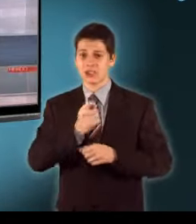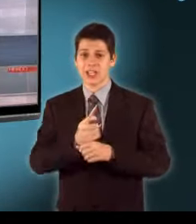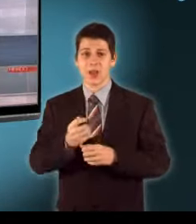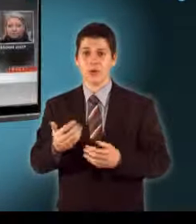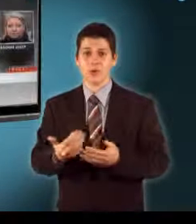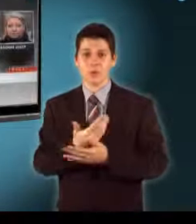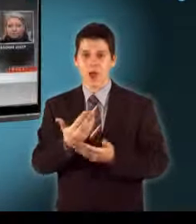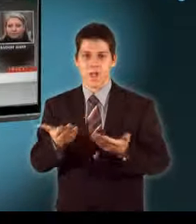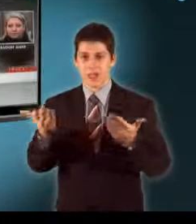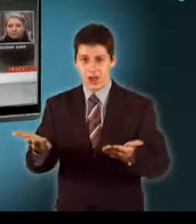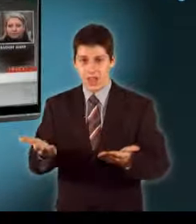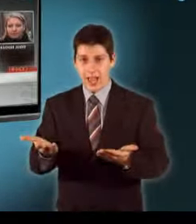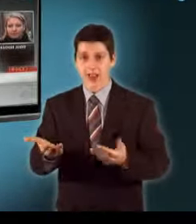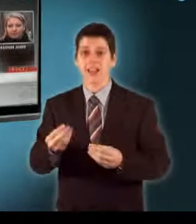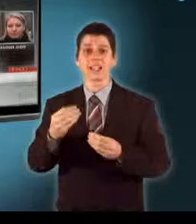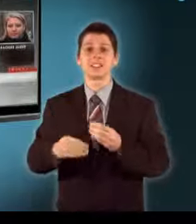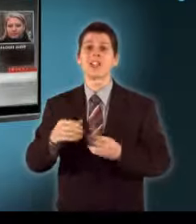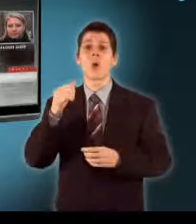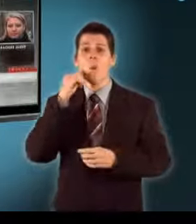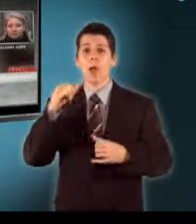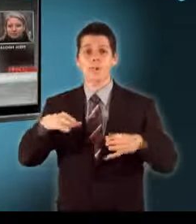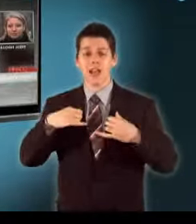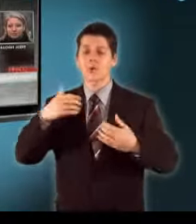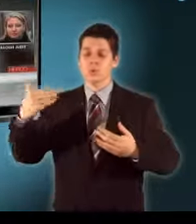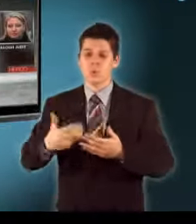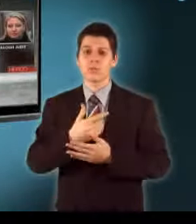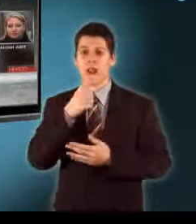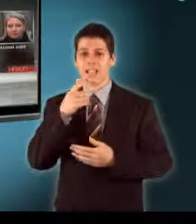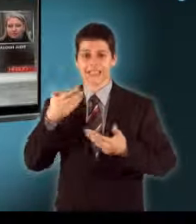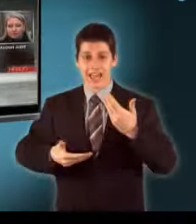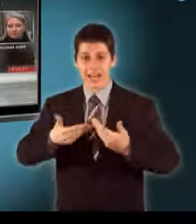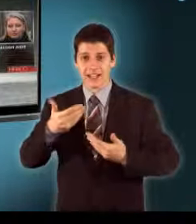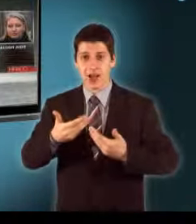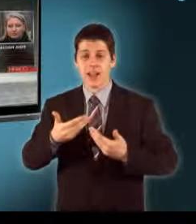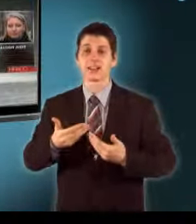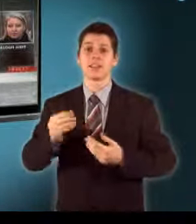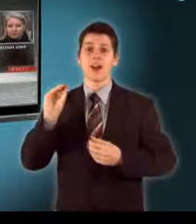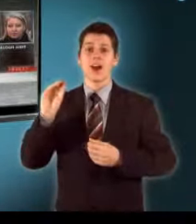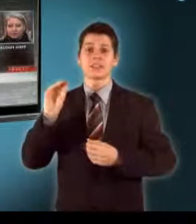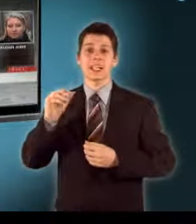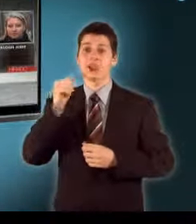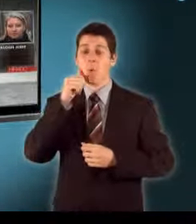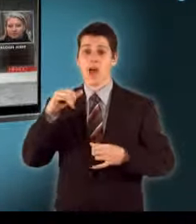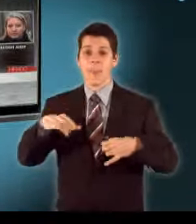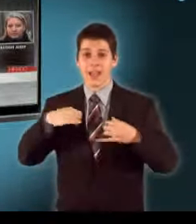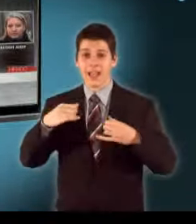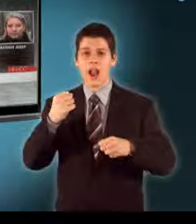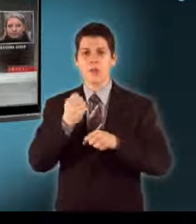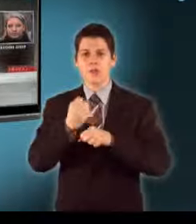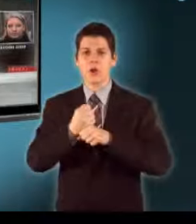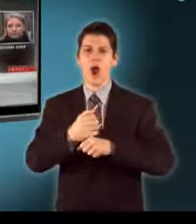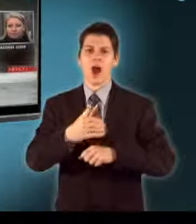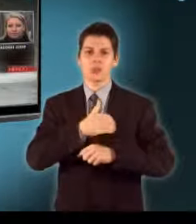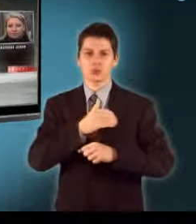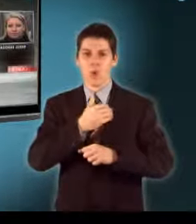bajánattal Tehát nincsen egyesség Holnap délelőtt fogják folytatni a tárgyalásokat Ami a gyakorlatban azt jelenti, hogy holnap reggel a